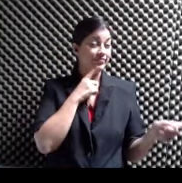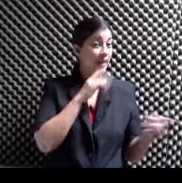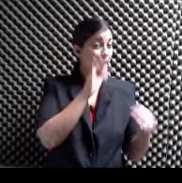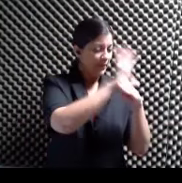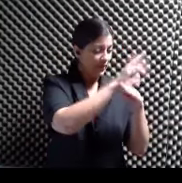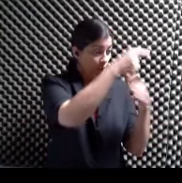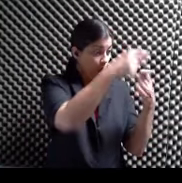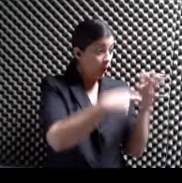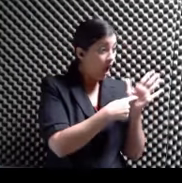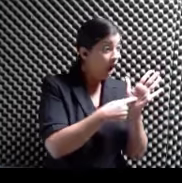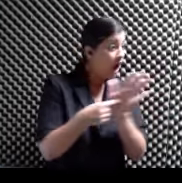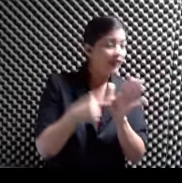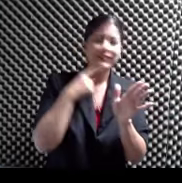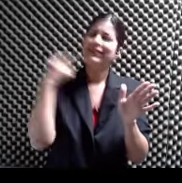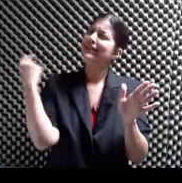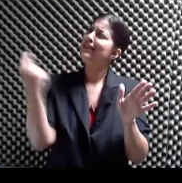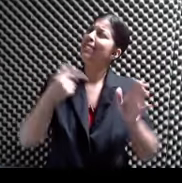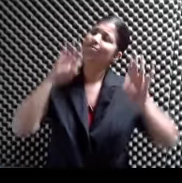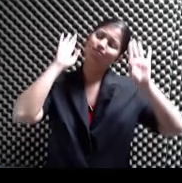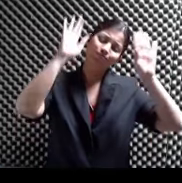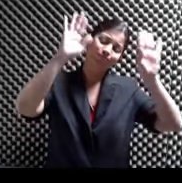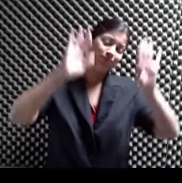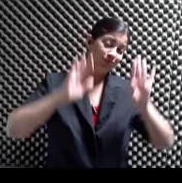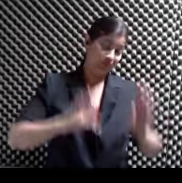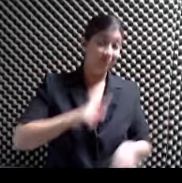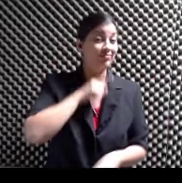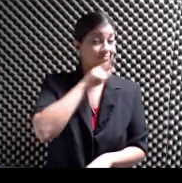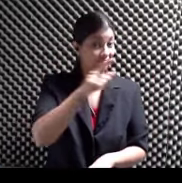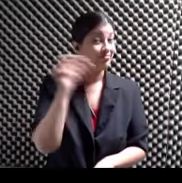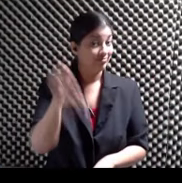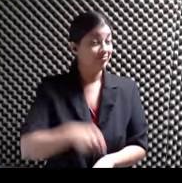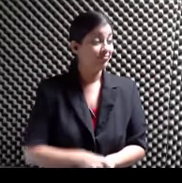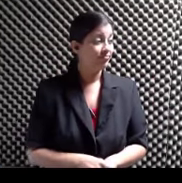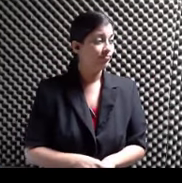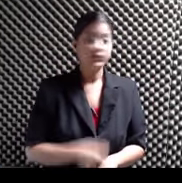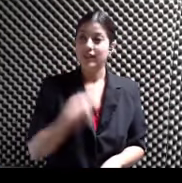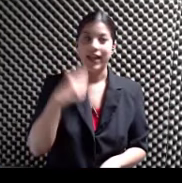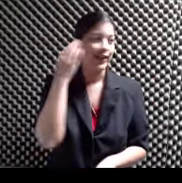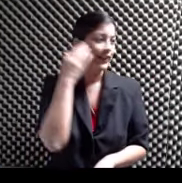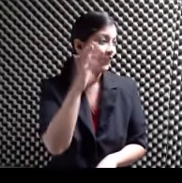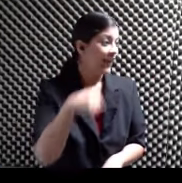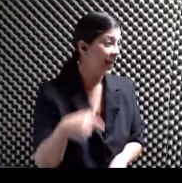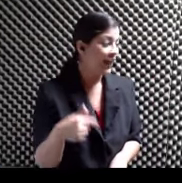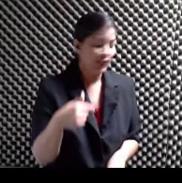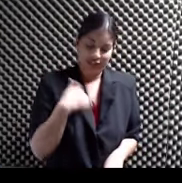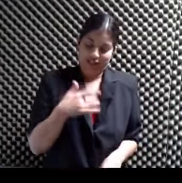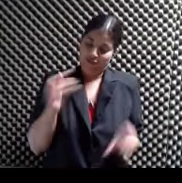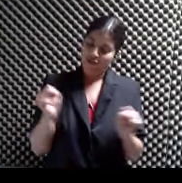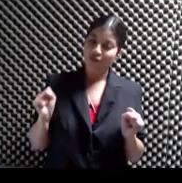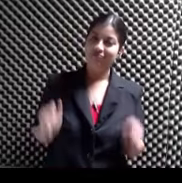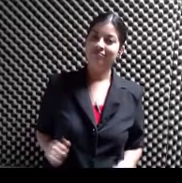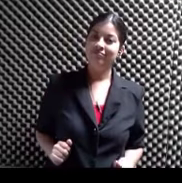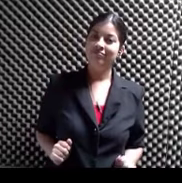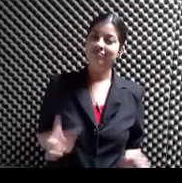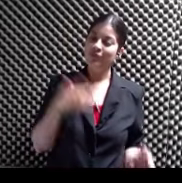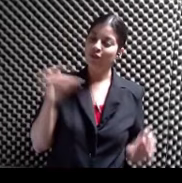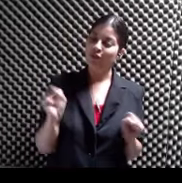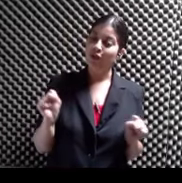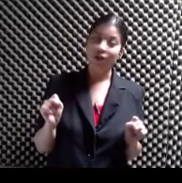presentan en el festival Siempre es excelente Así que verdad que sí Pero ¿sabes qué? ¿Qué? Yo tengo frío ¿Tú tienes frío? Yo tengo frío Pues ¿qué? Yo tengo frío